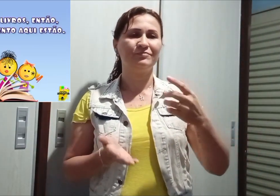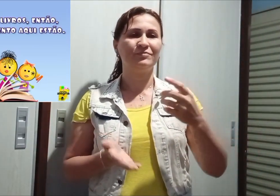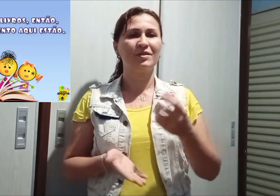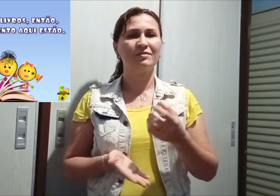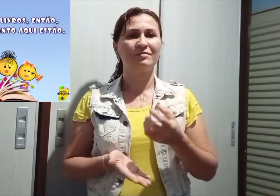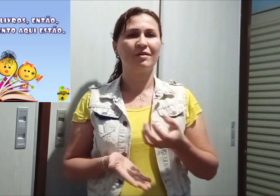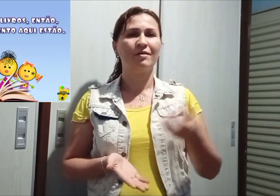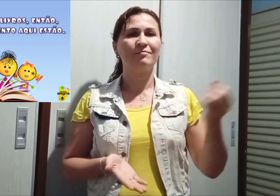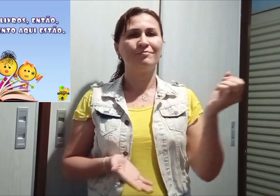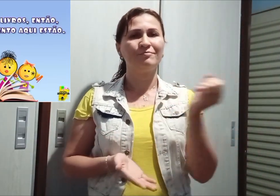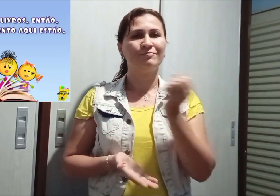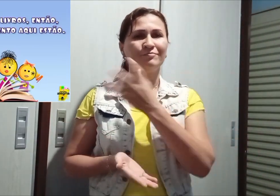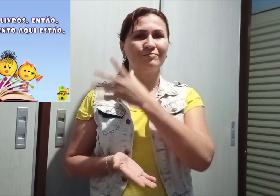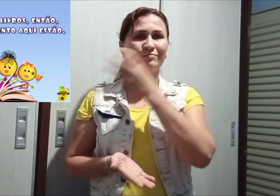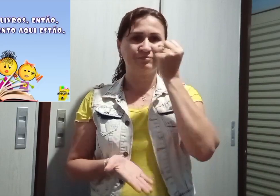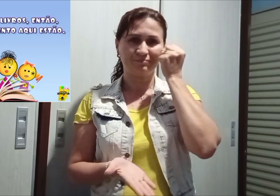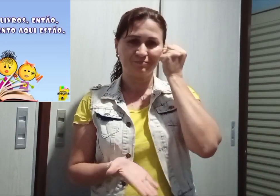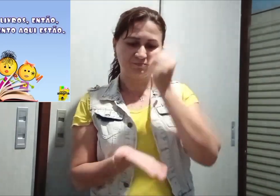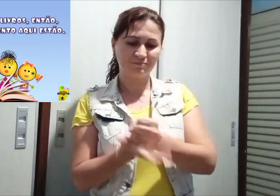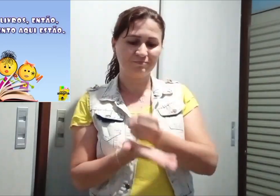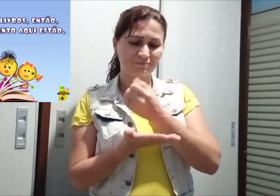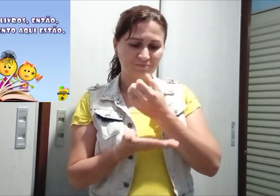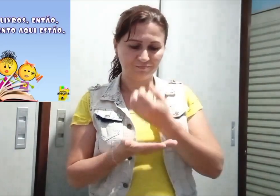Testamento a questão.